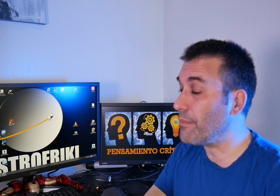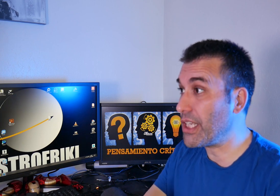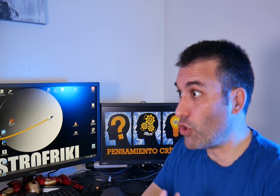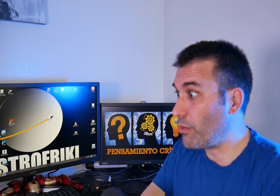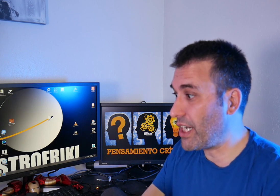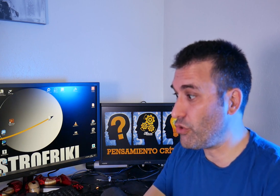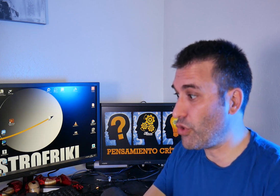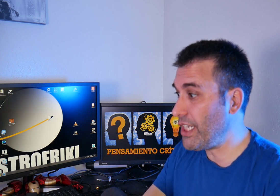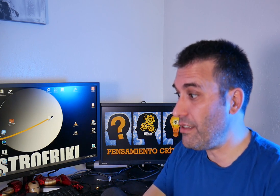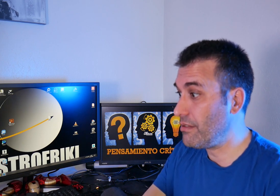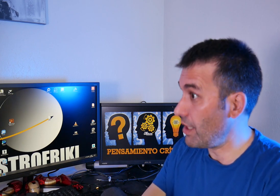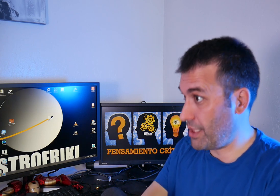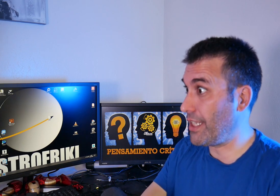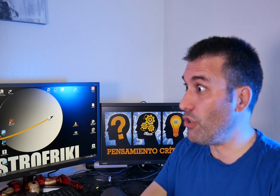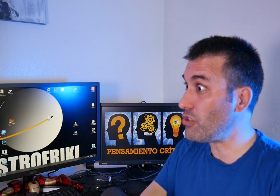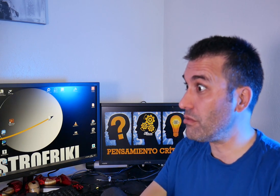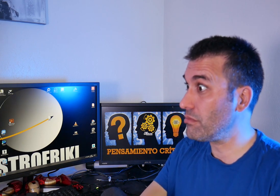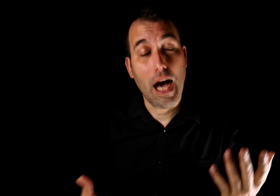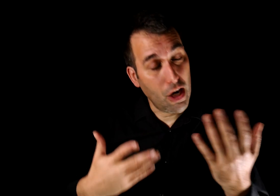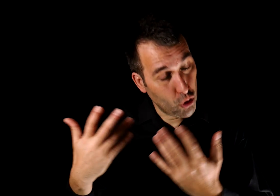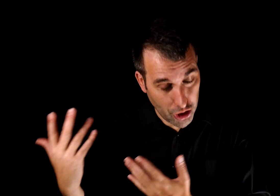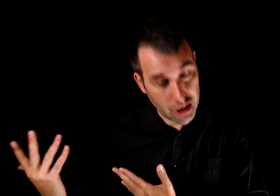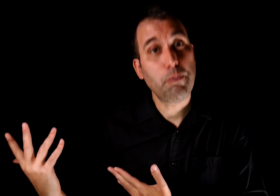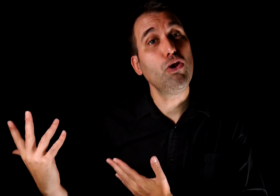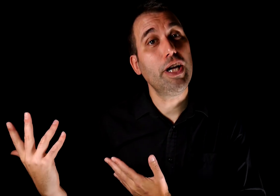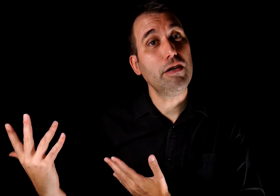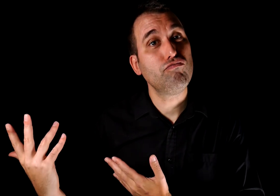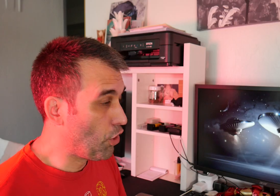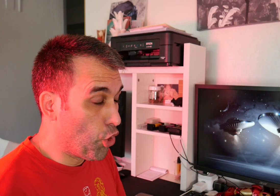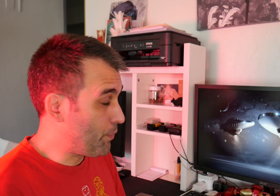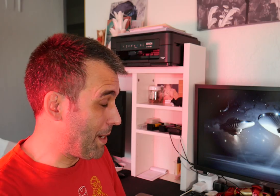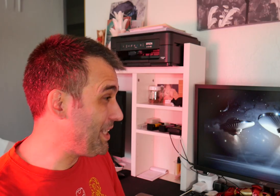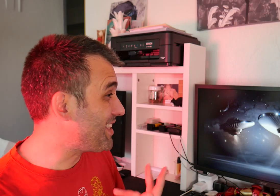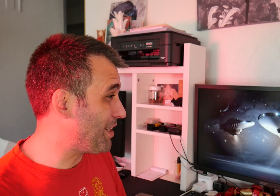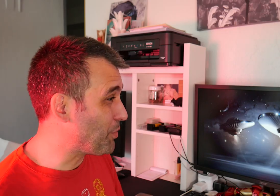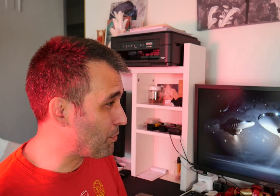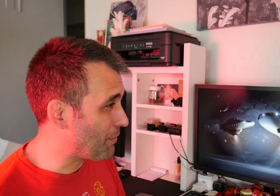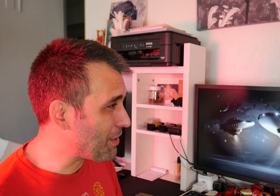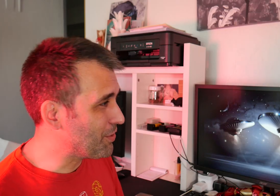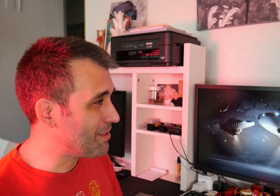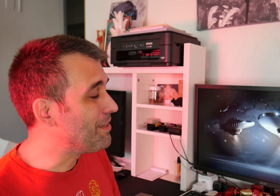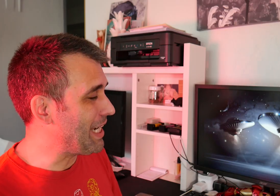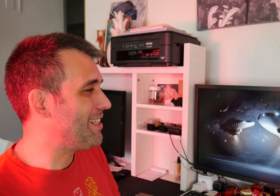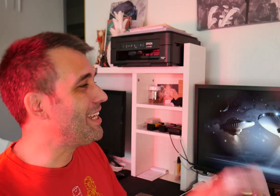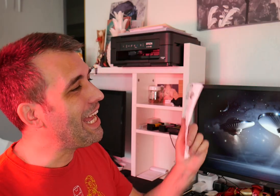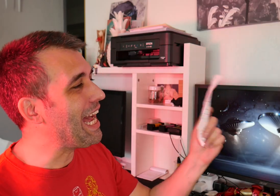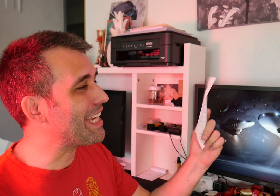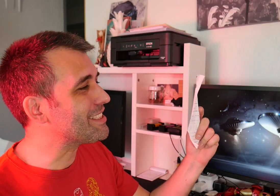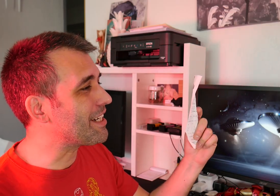que puedan corroborar tu historia? Enséñalos. A lo que responde, obviamente que puedo probarlo. Mira, aquí está el